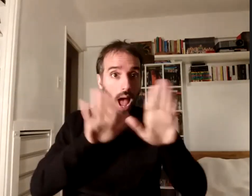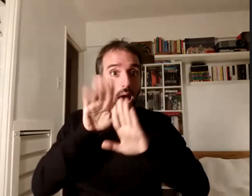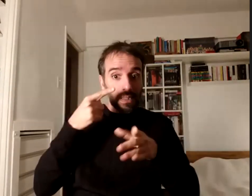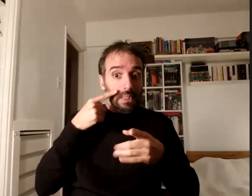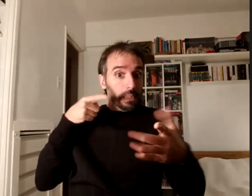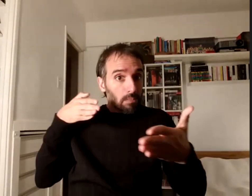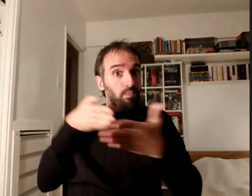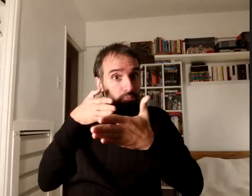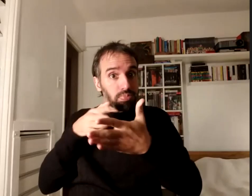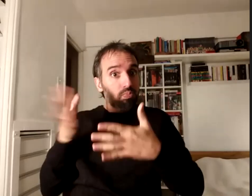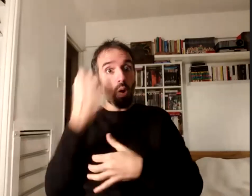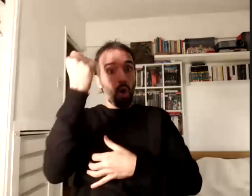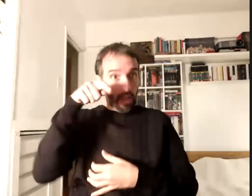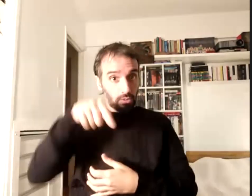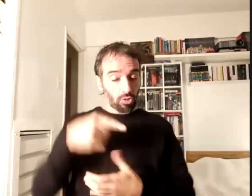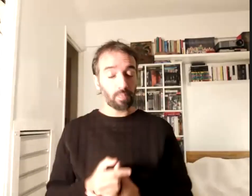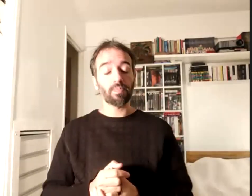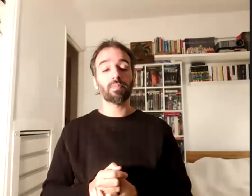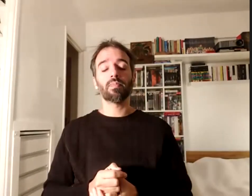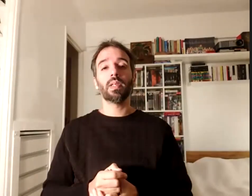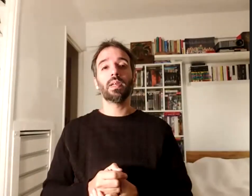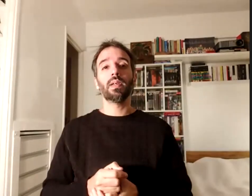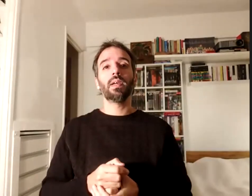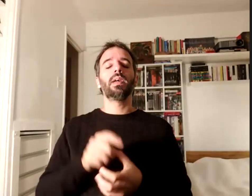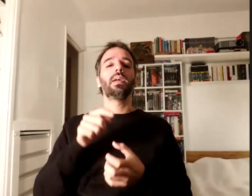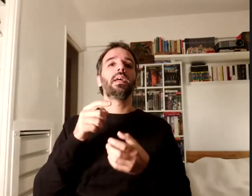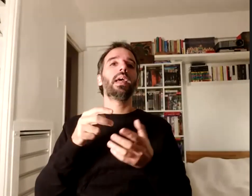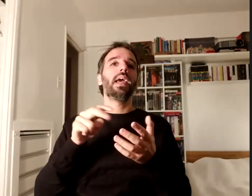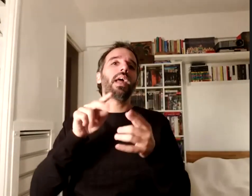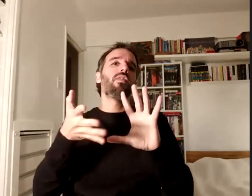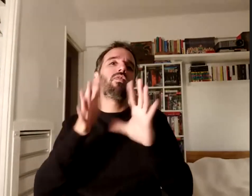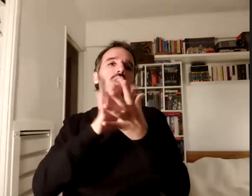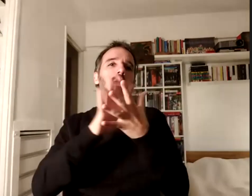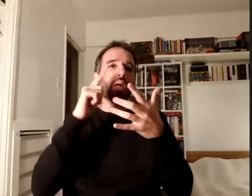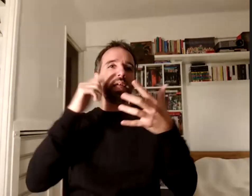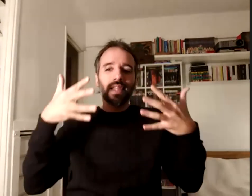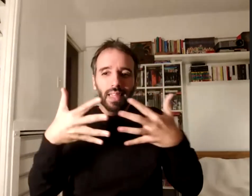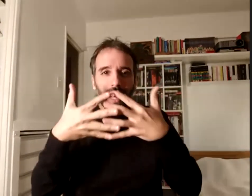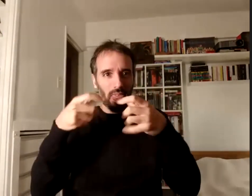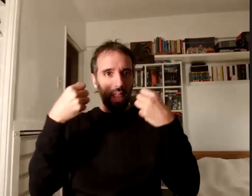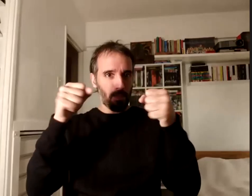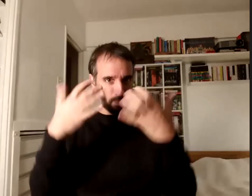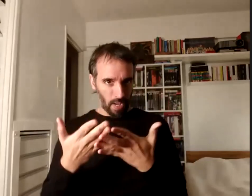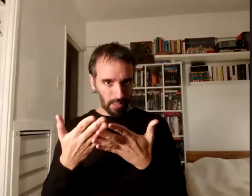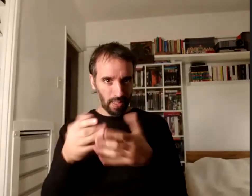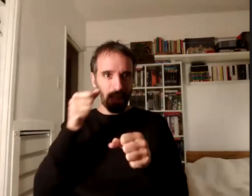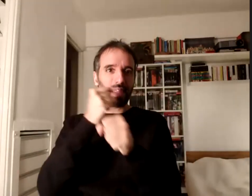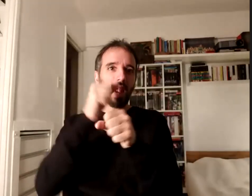que esta mirada de la integralidad de las prácticas del trabajo universitario en